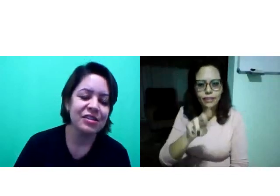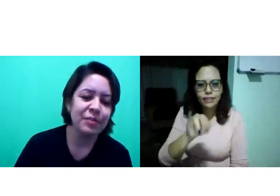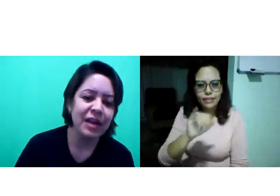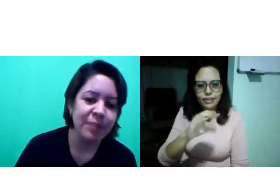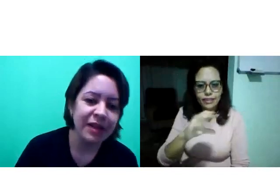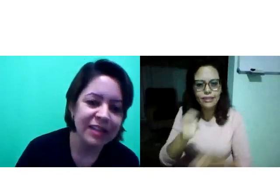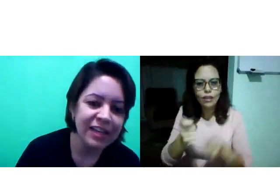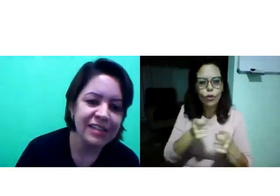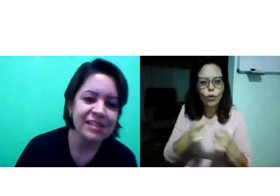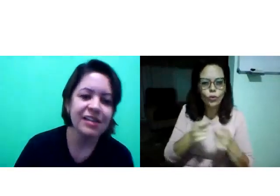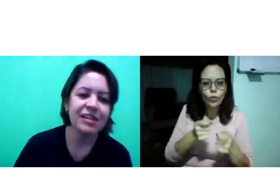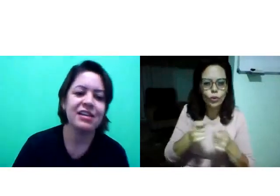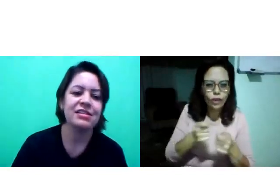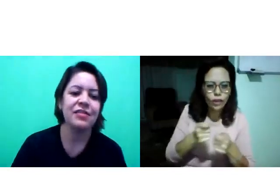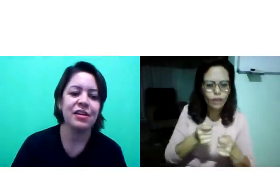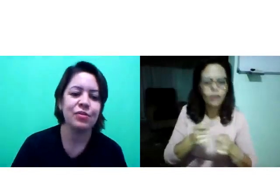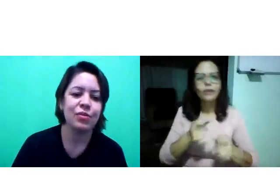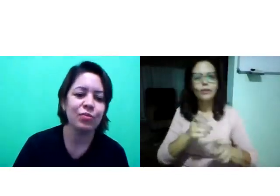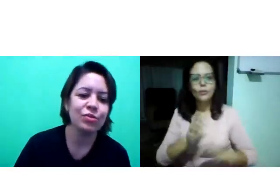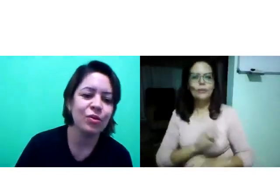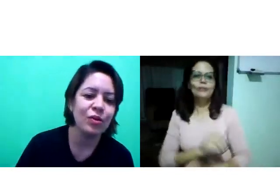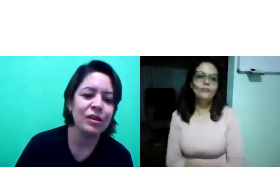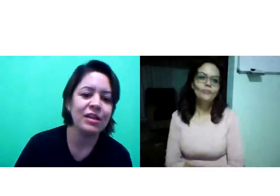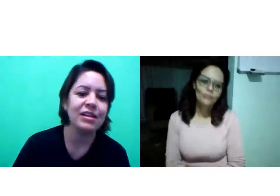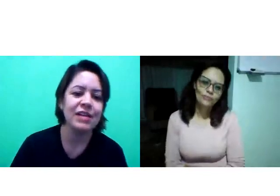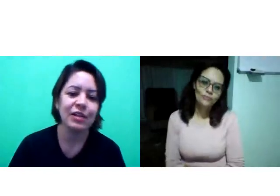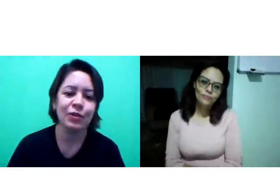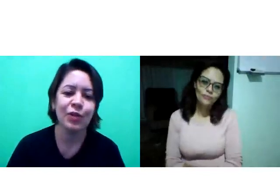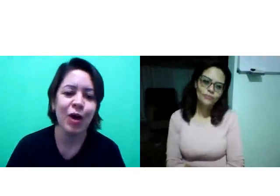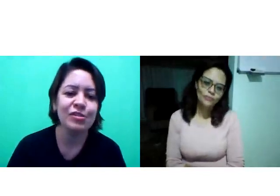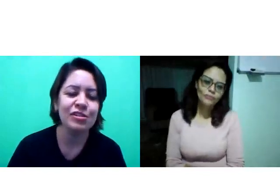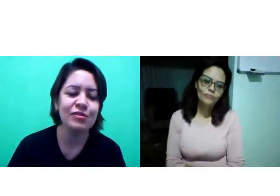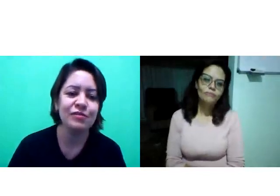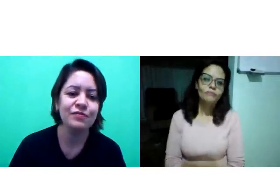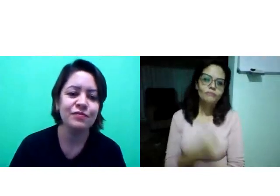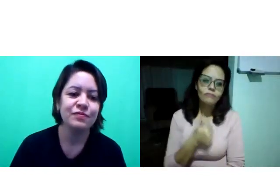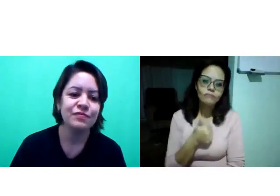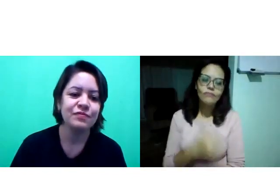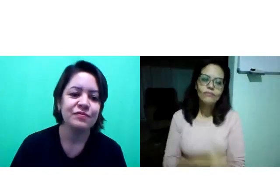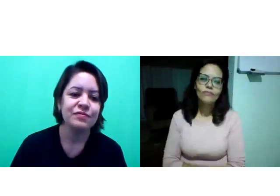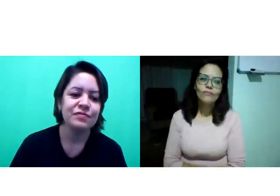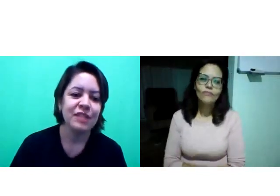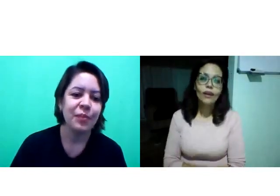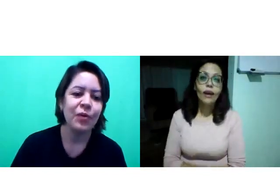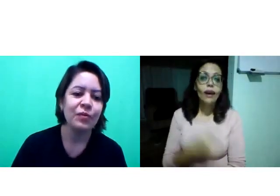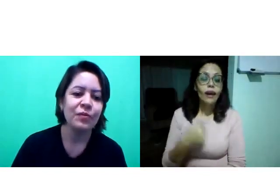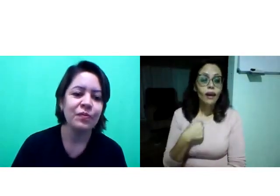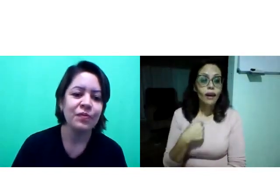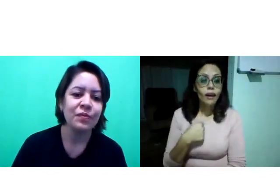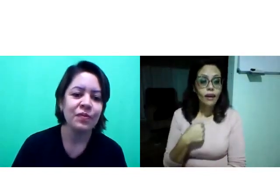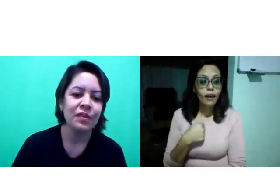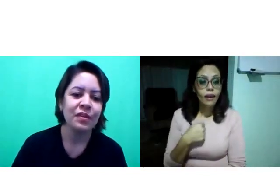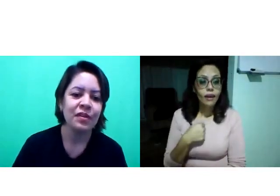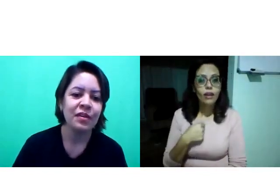Agradeço também a Patrícia, que esteve aqui no controle tecnológico. Tá bom?